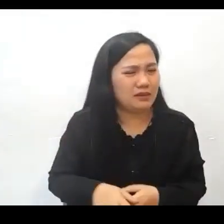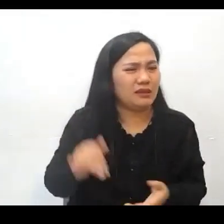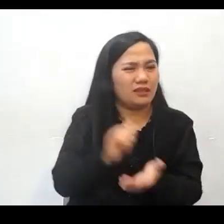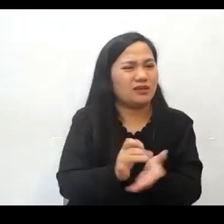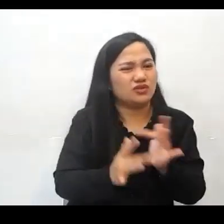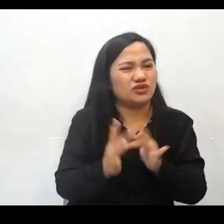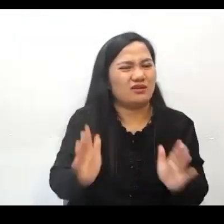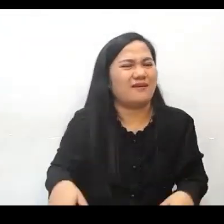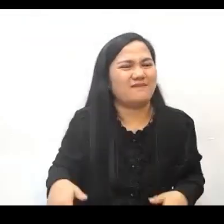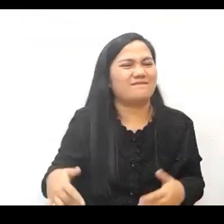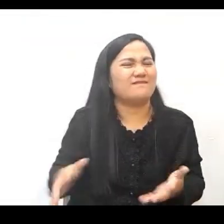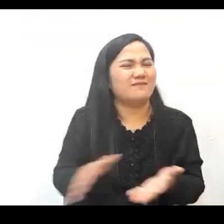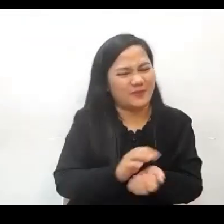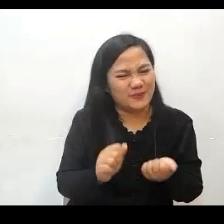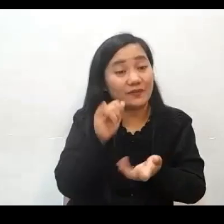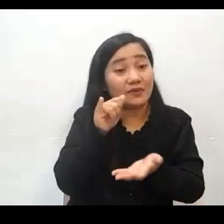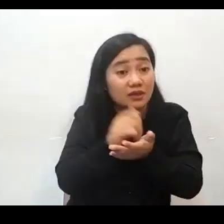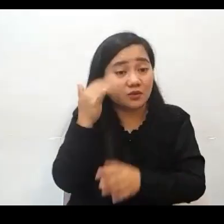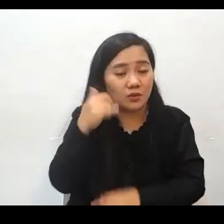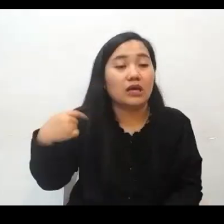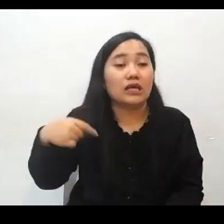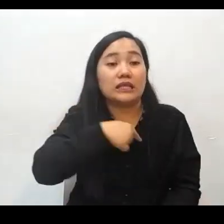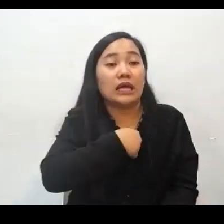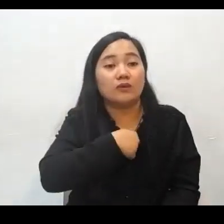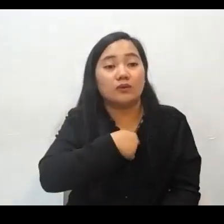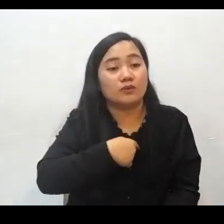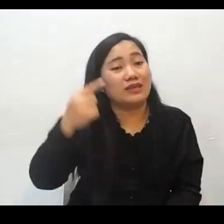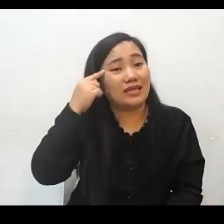Kaya kailangan po natin ng panahon para magsiyasat